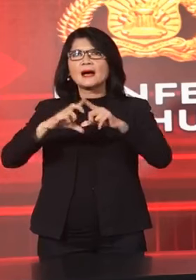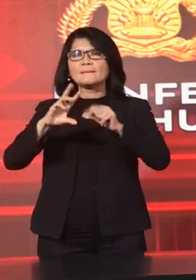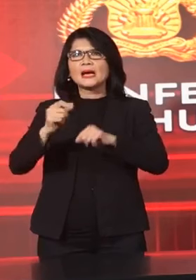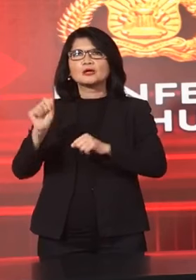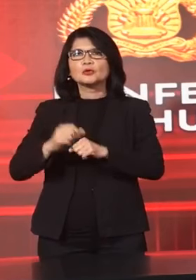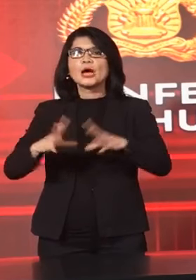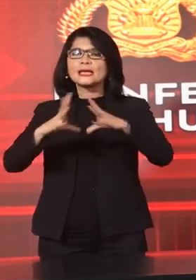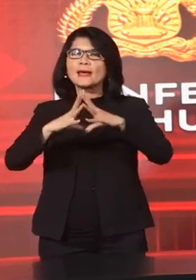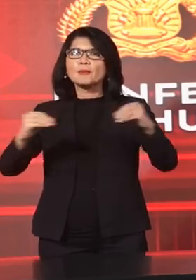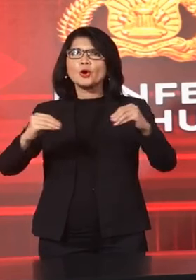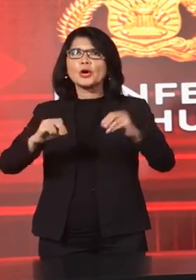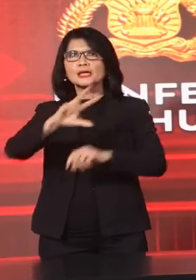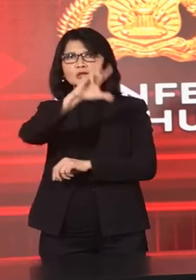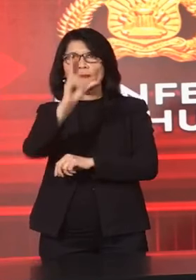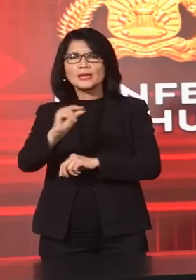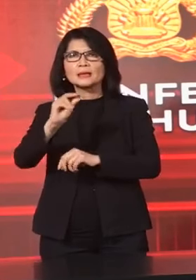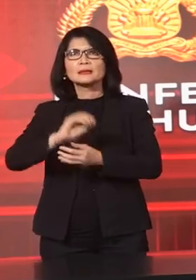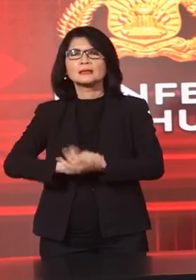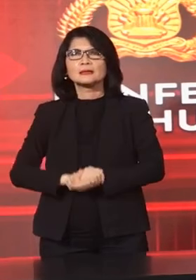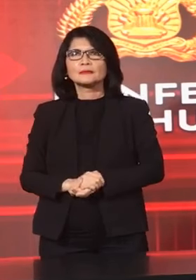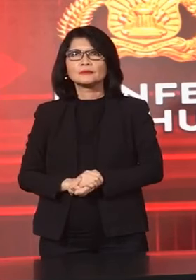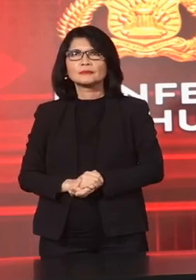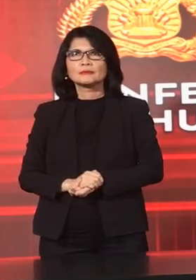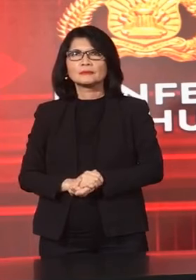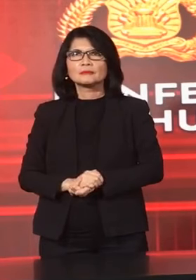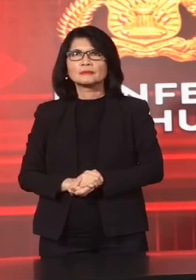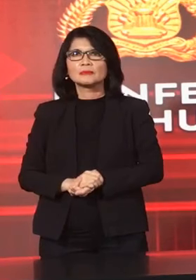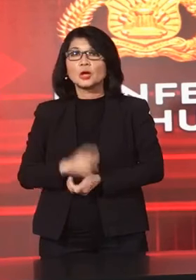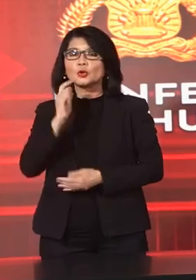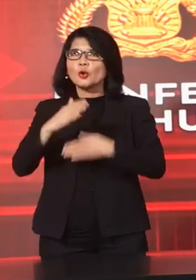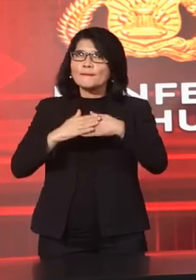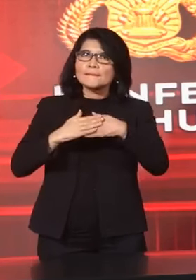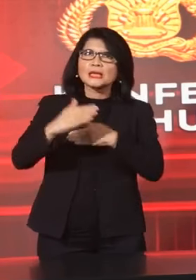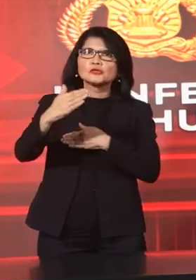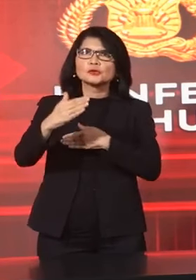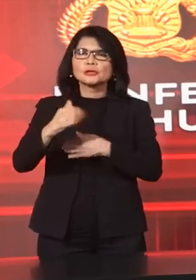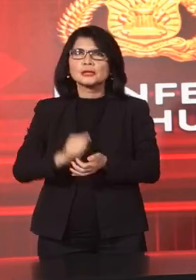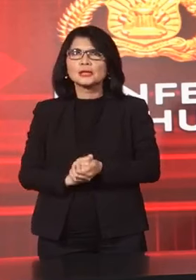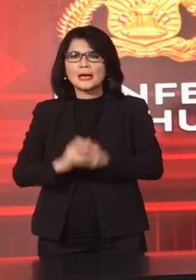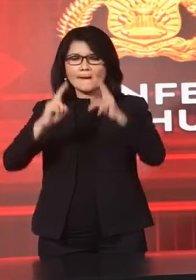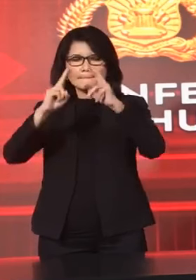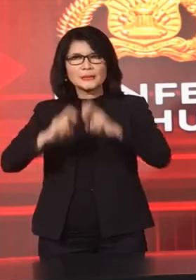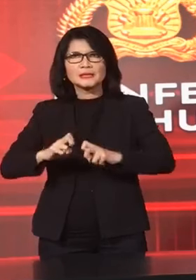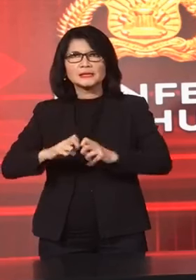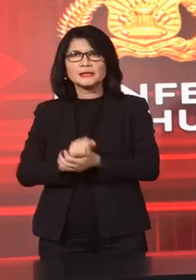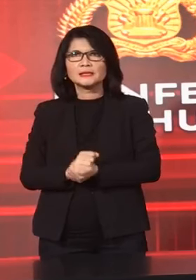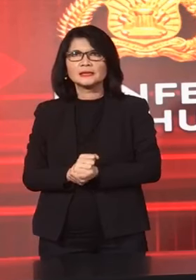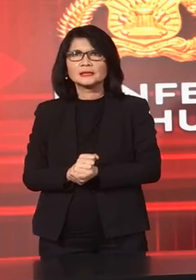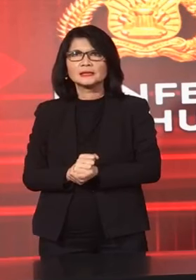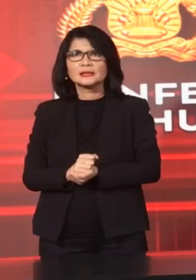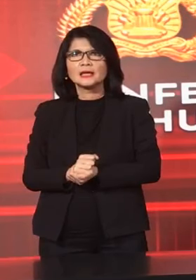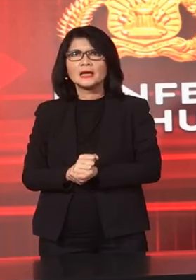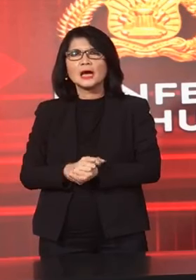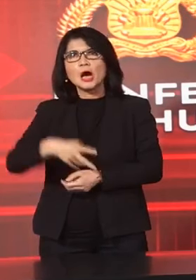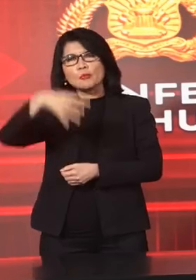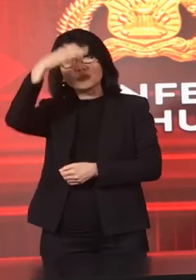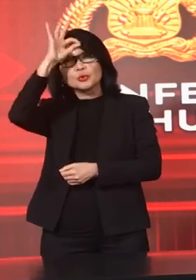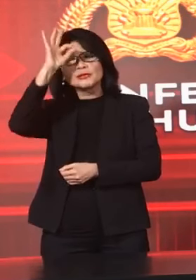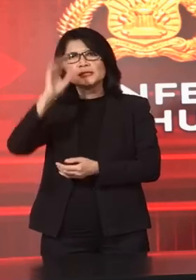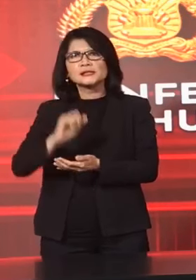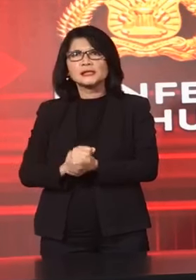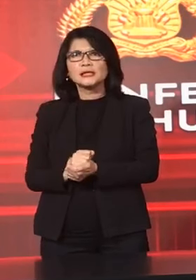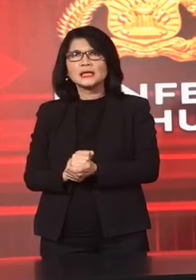Jawa Barat Menindak Lanjuti Hal Tersebut Penyidik Direkturat Tindak Pidana Eksus